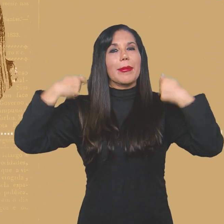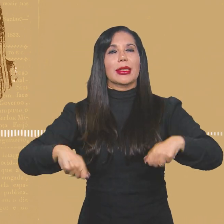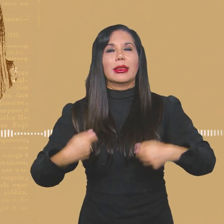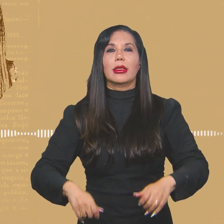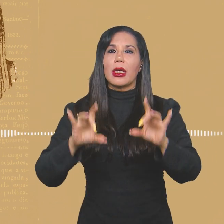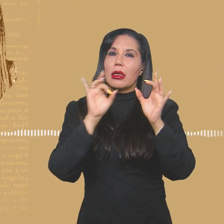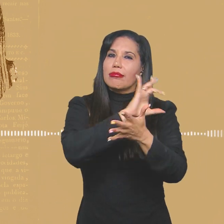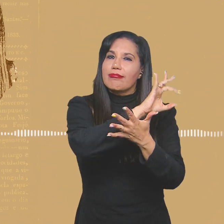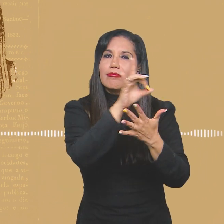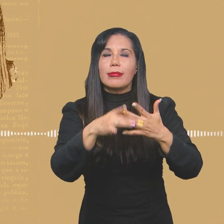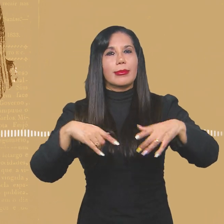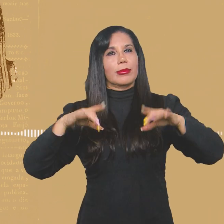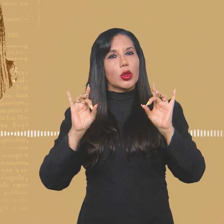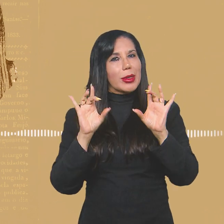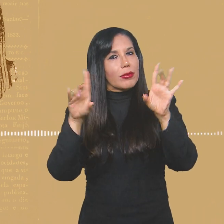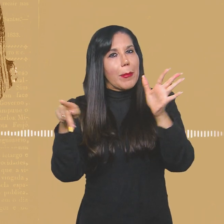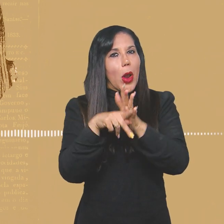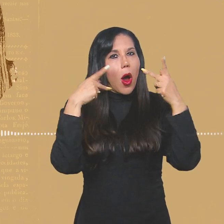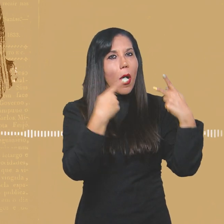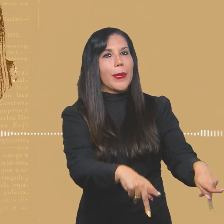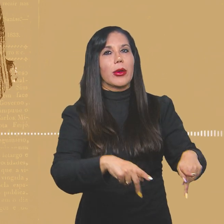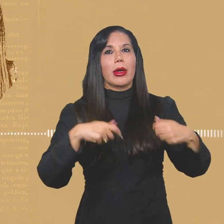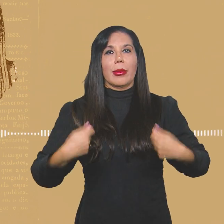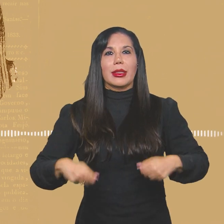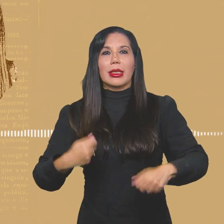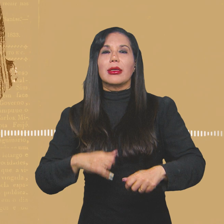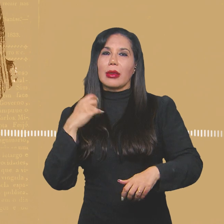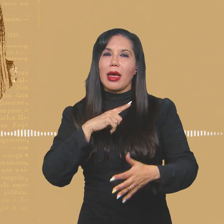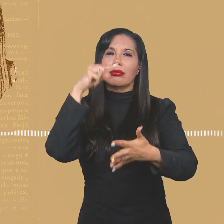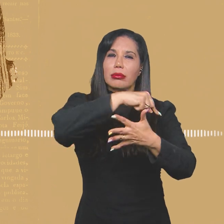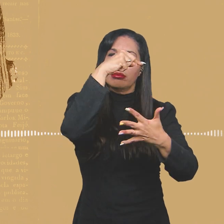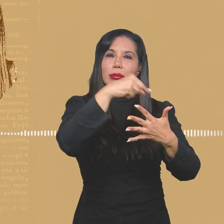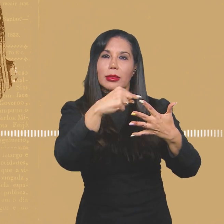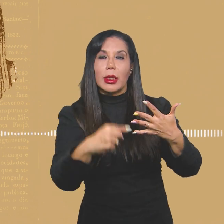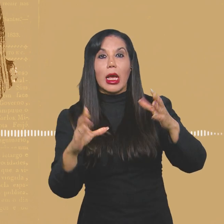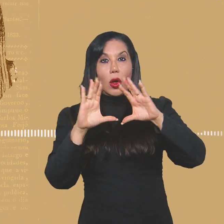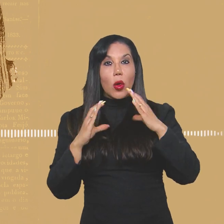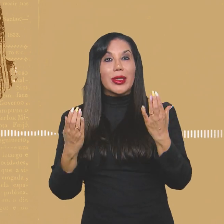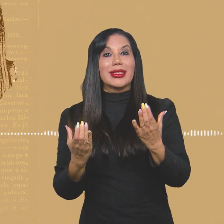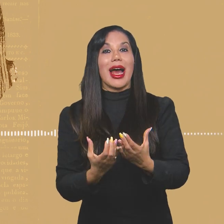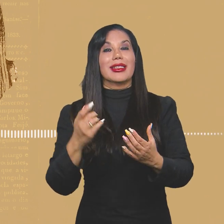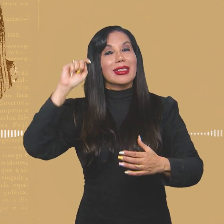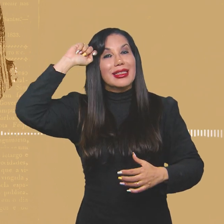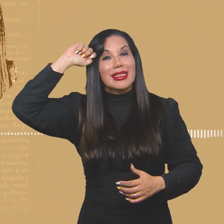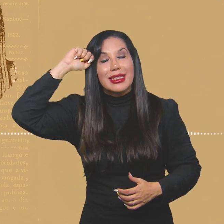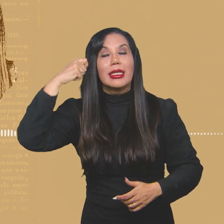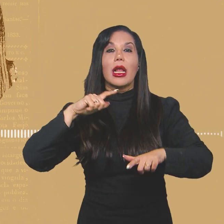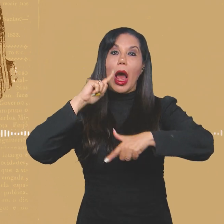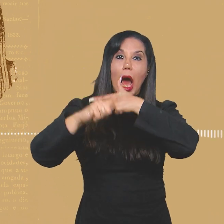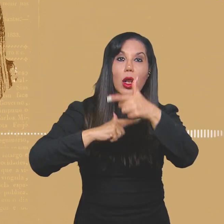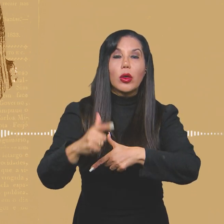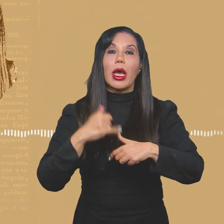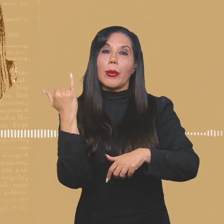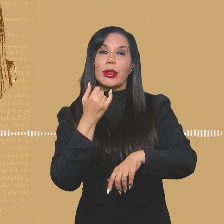que são muitas e específicas. Existe todo um rol de necessidades que são específicas da